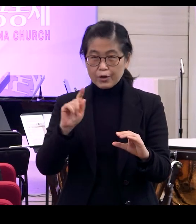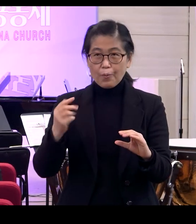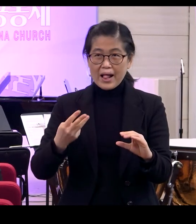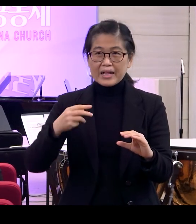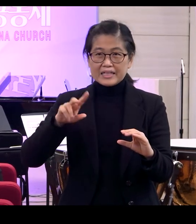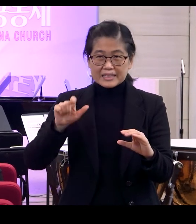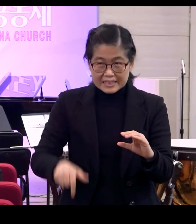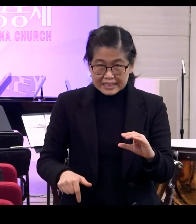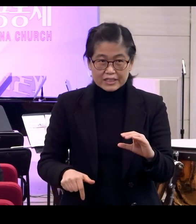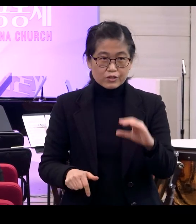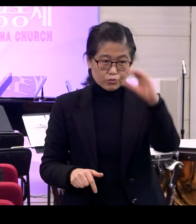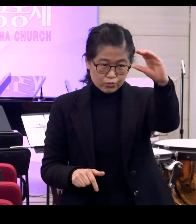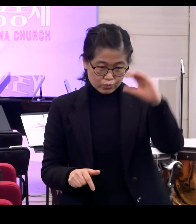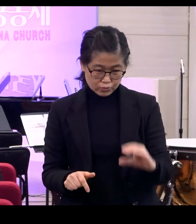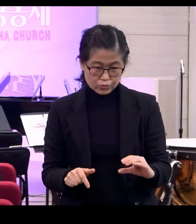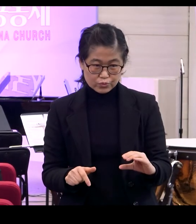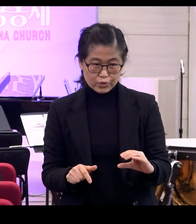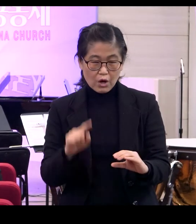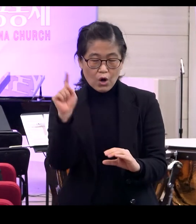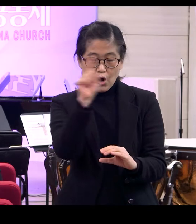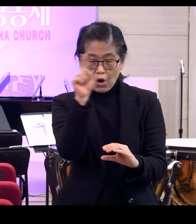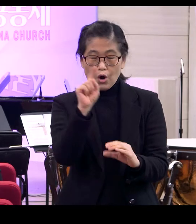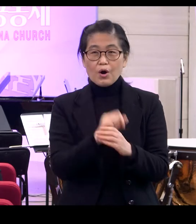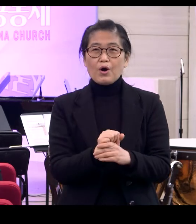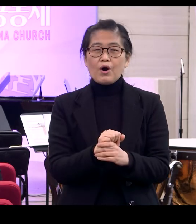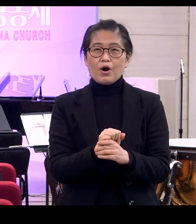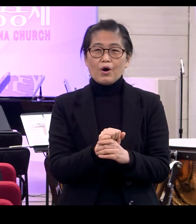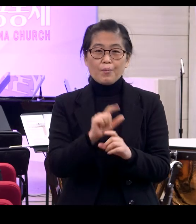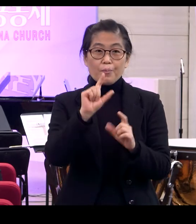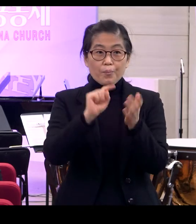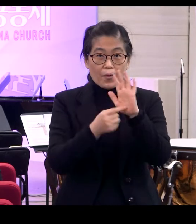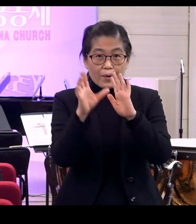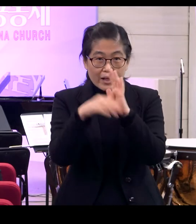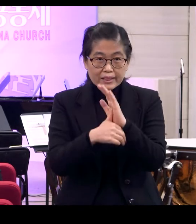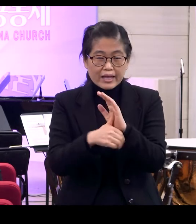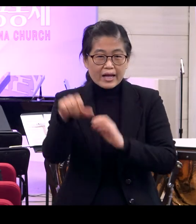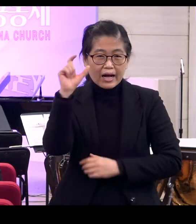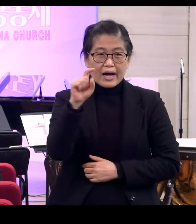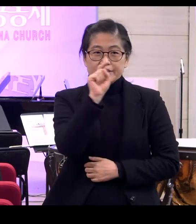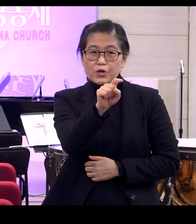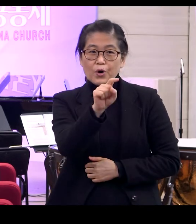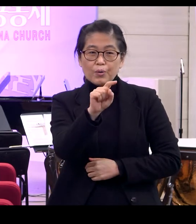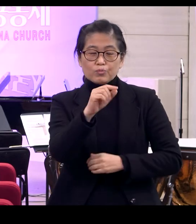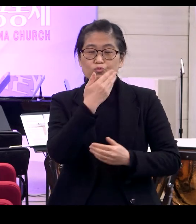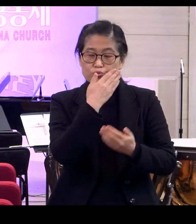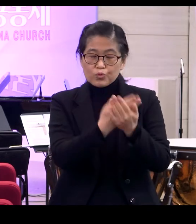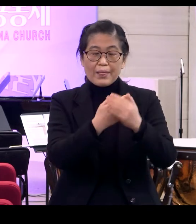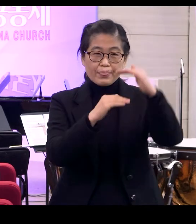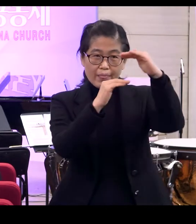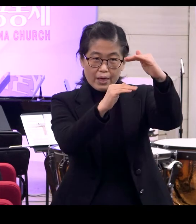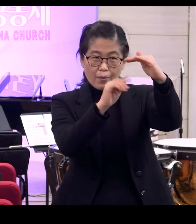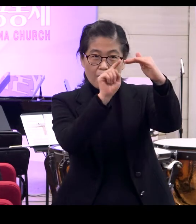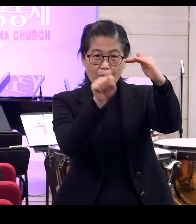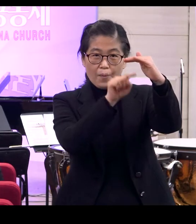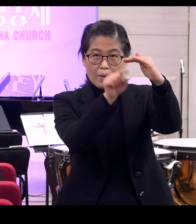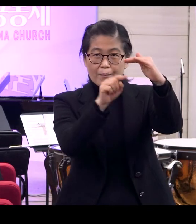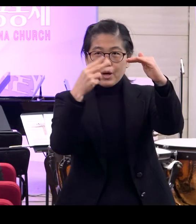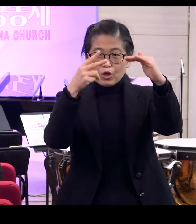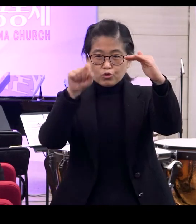어떤 걸 표현하면서 앞에다가 강조점을 그리고 중요한 내용을 두는 것을 갖다가 두괄식이라고